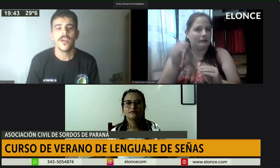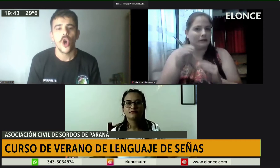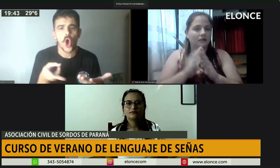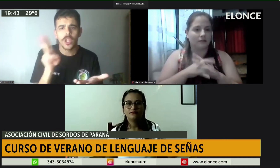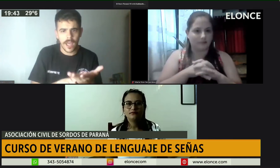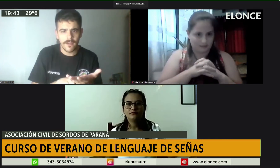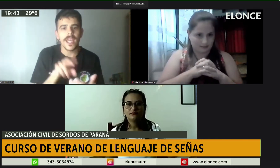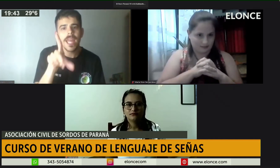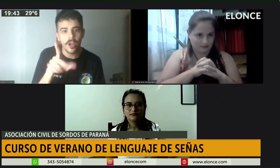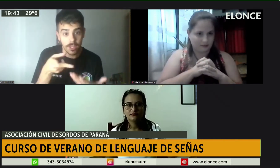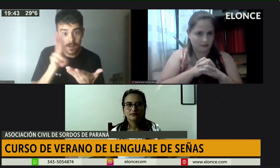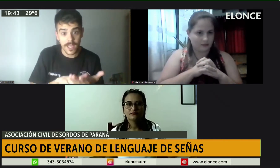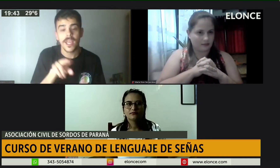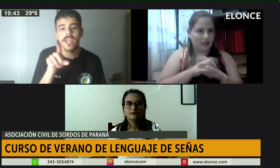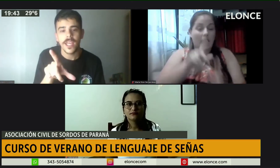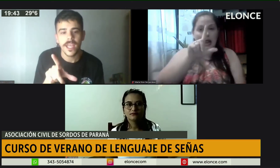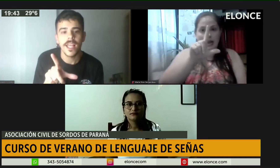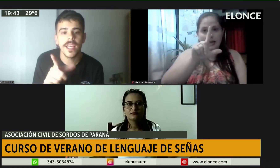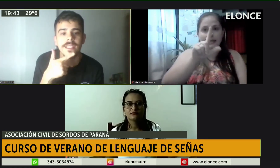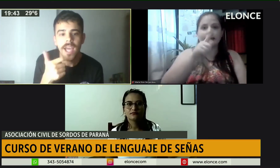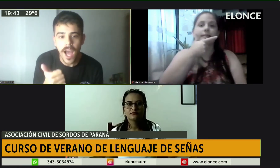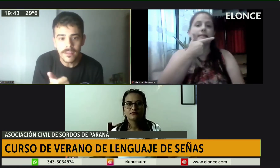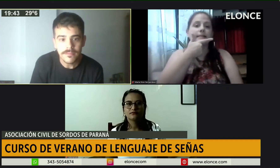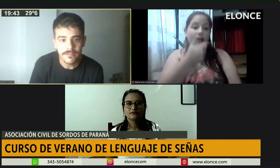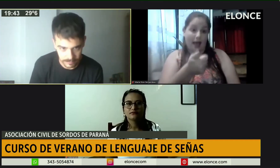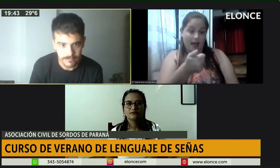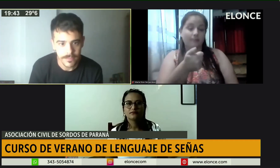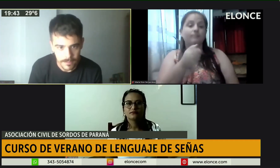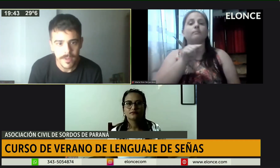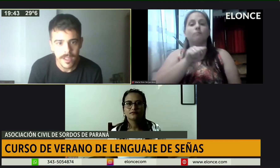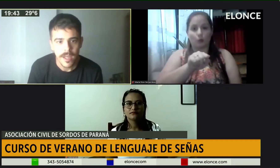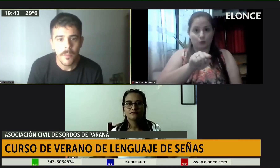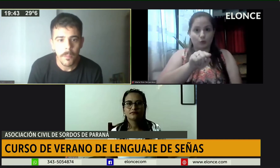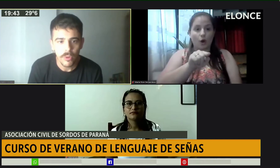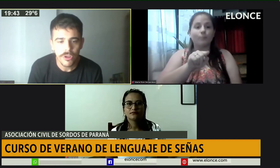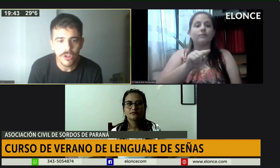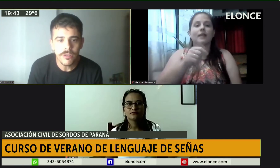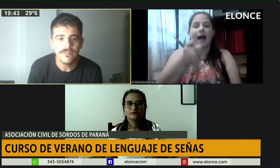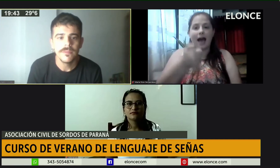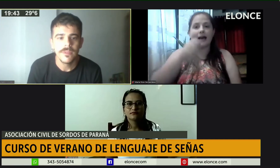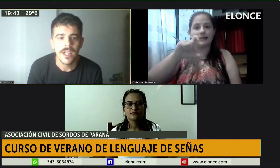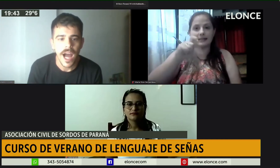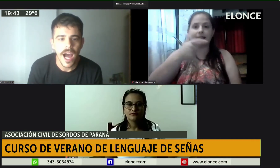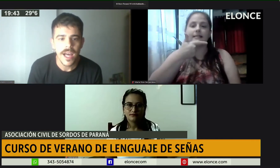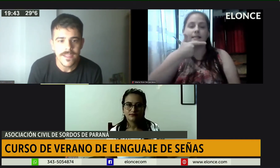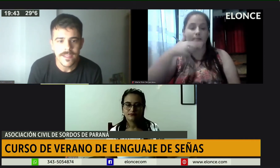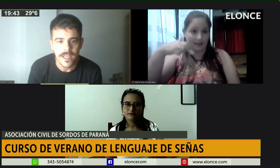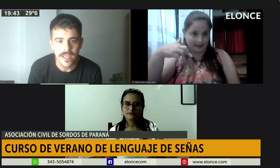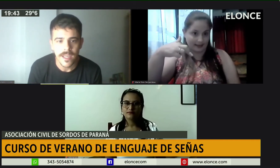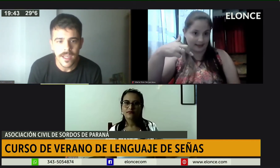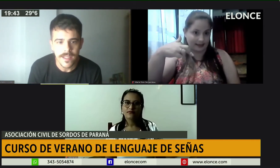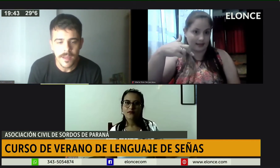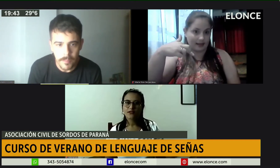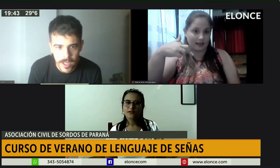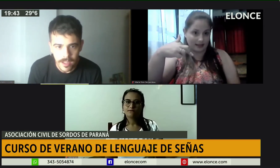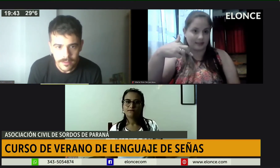.acsp